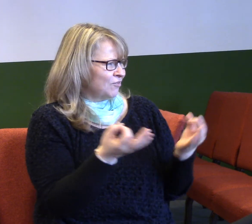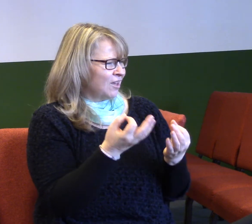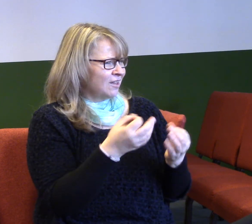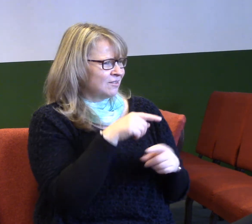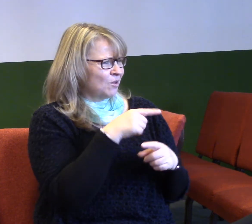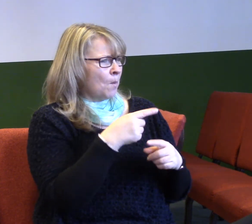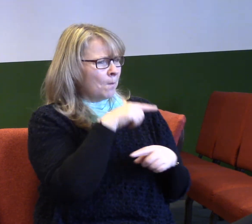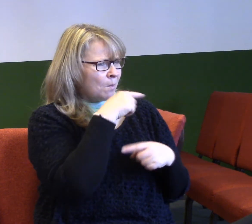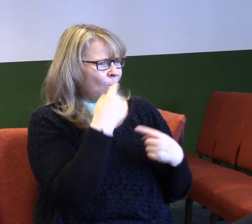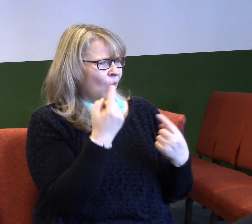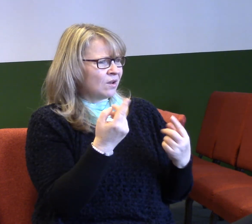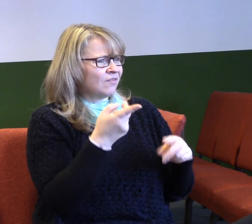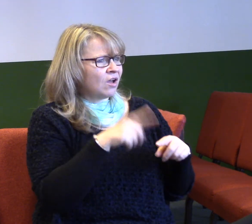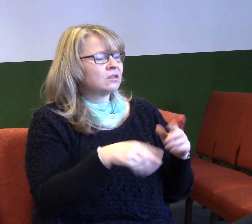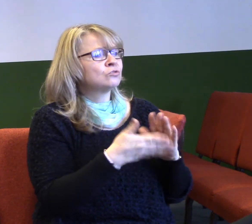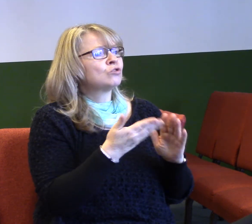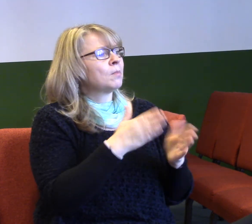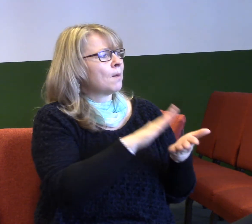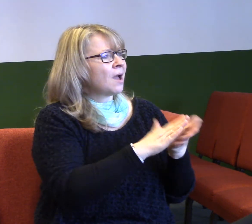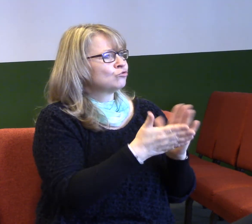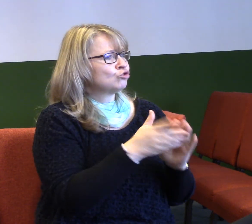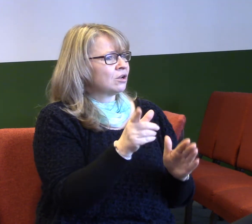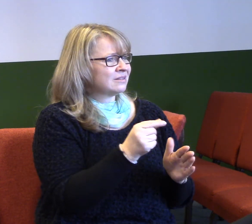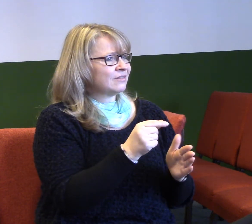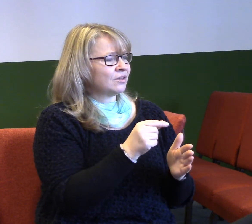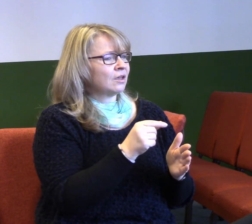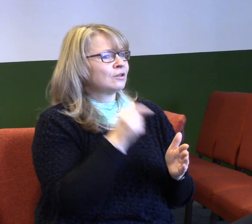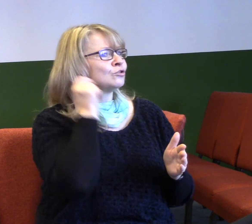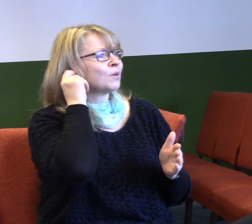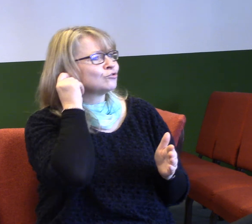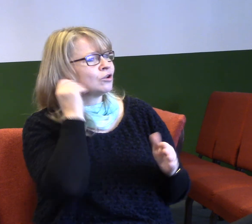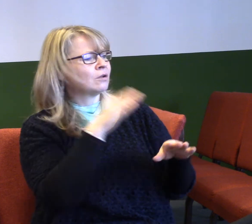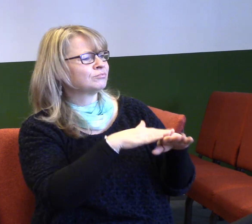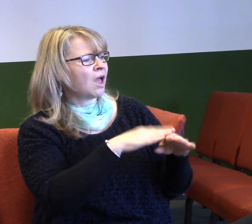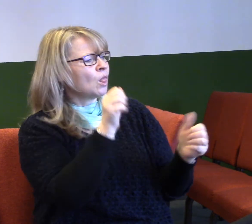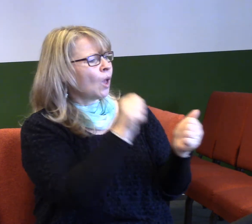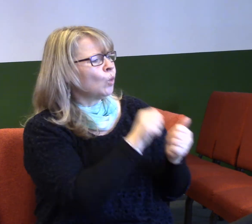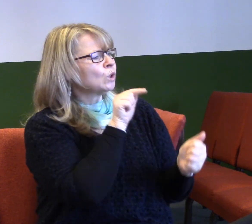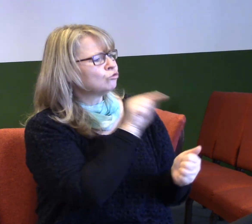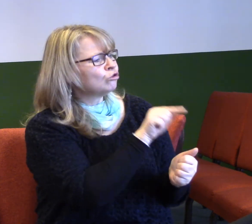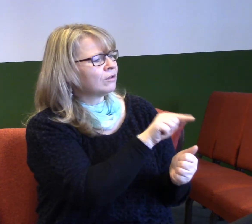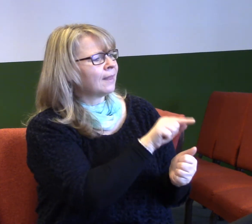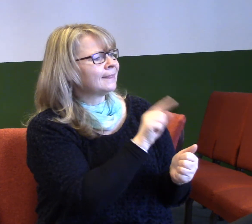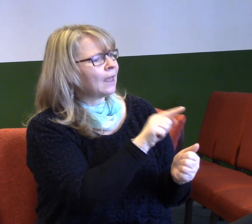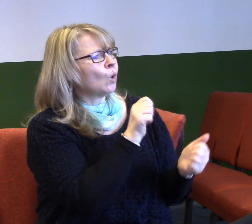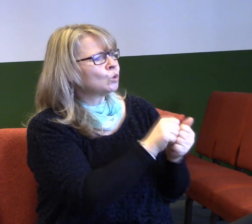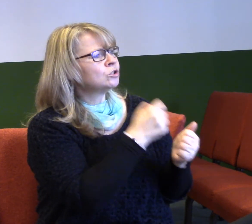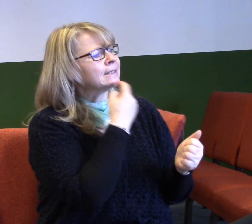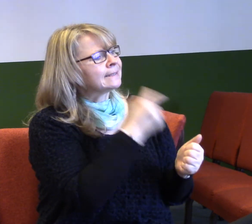Určitě ji znáte třeba v manželství. Když vám manželka řekne, ale ty určitě si chtěl tuhle tu věc.